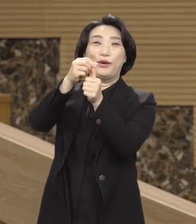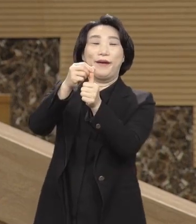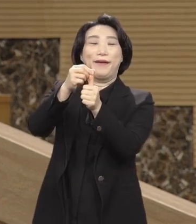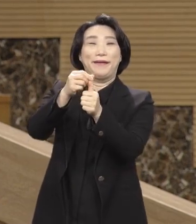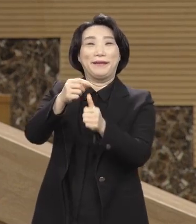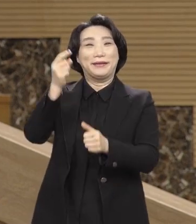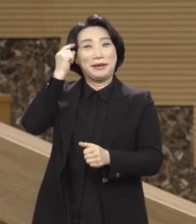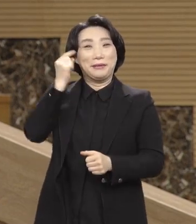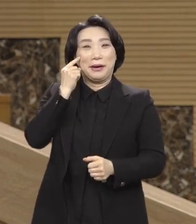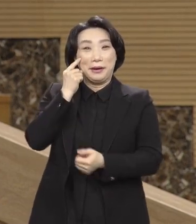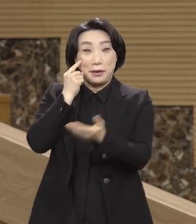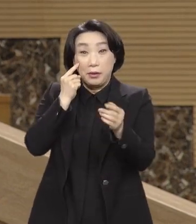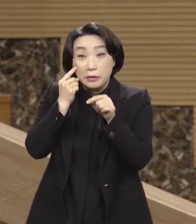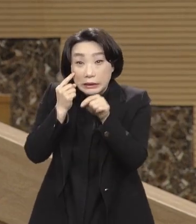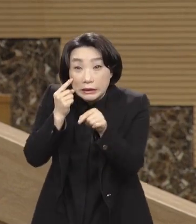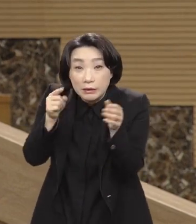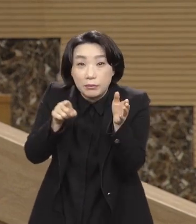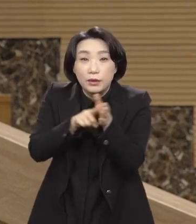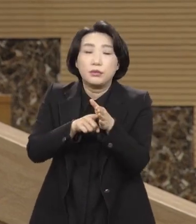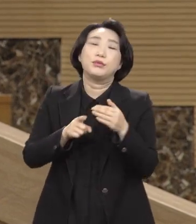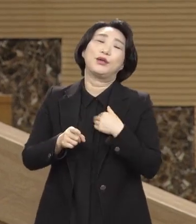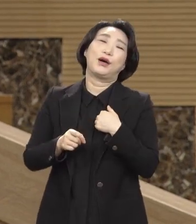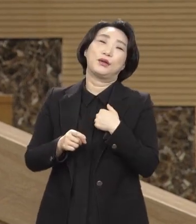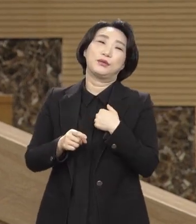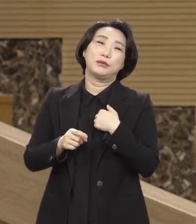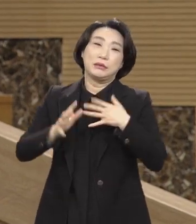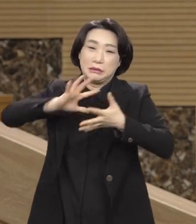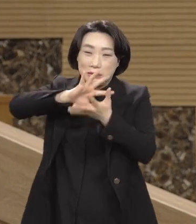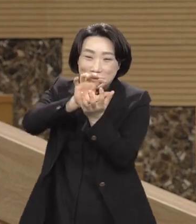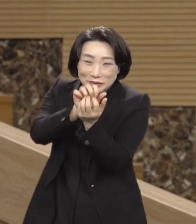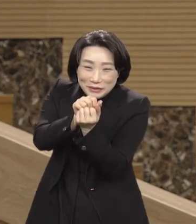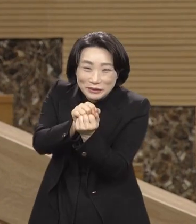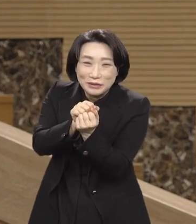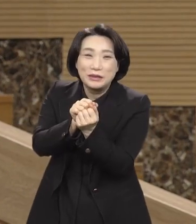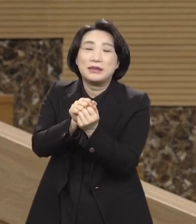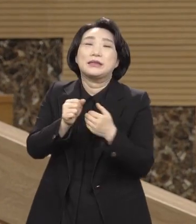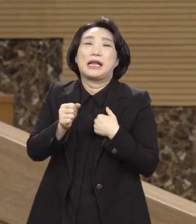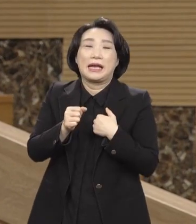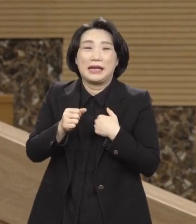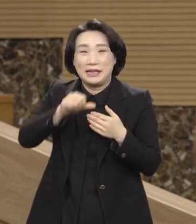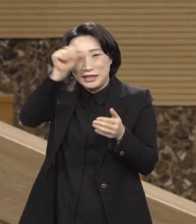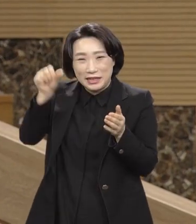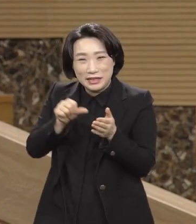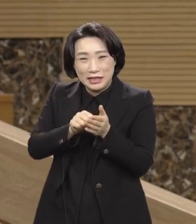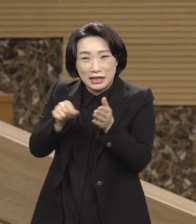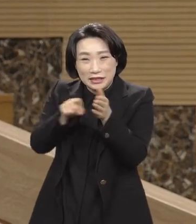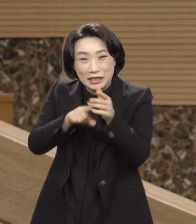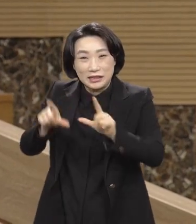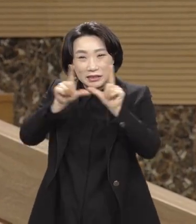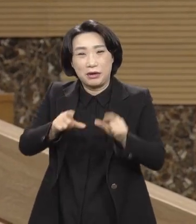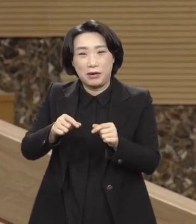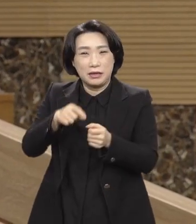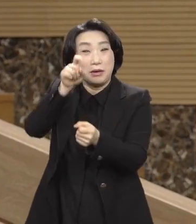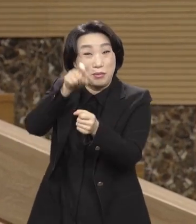믿음이 우리에게는 집합적으로 내 생애의 신앙생활에 관여기 돼야 되고